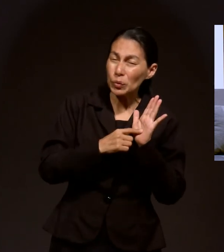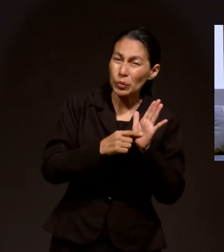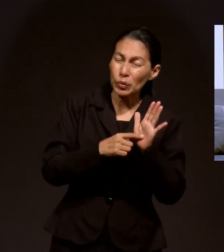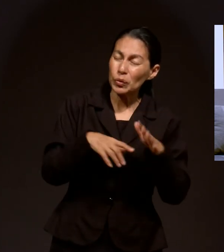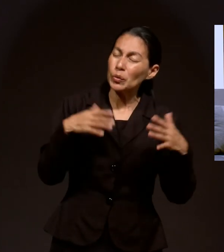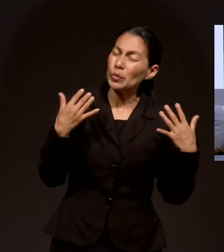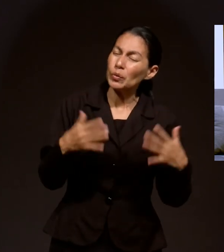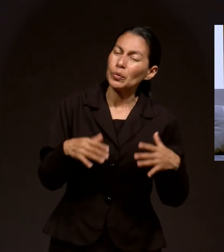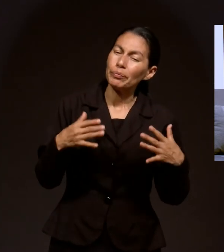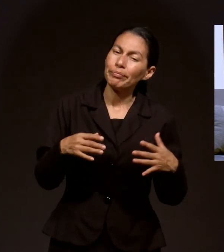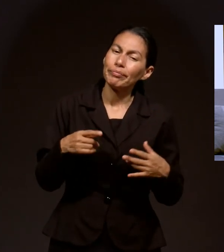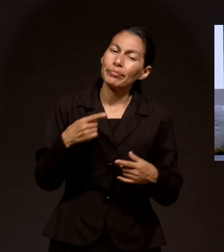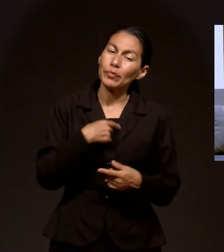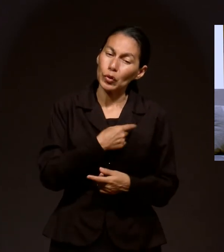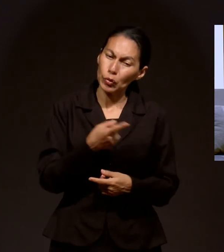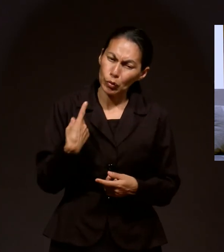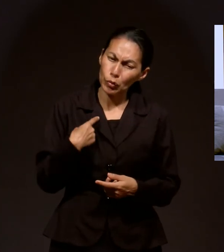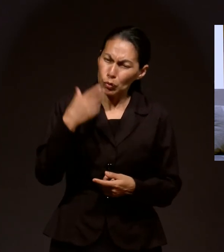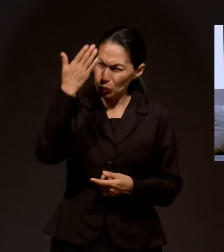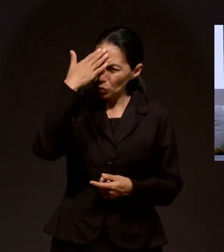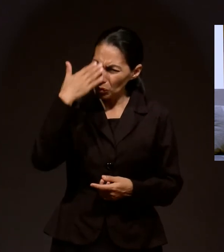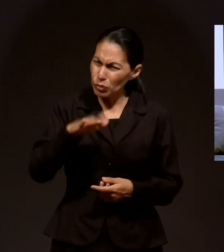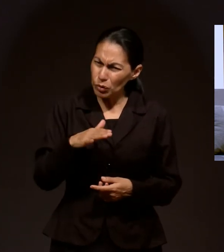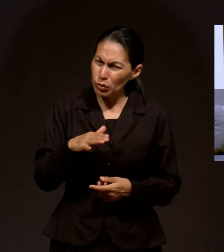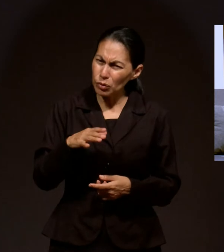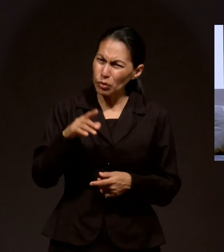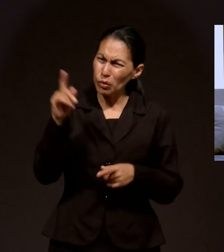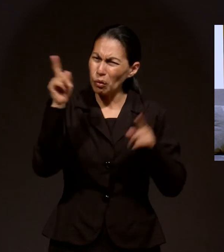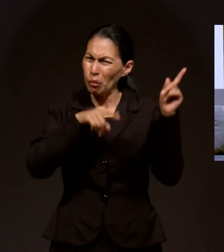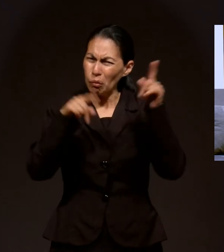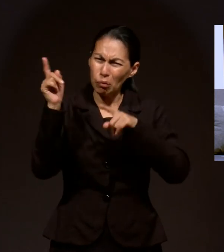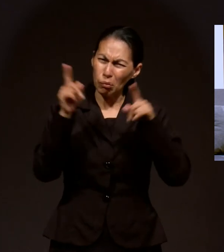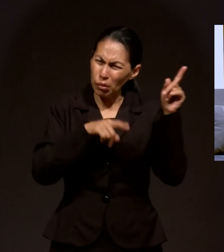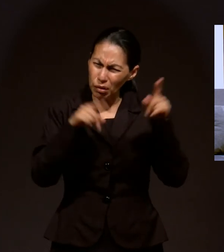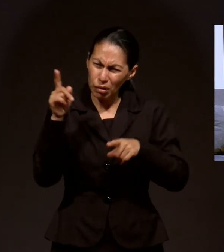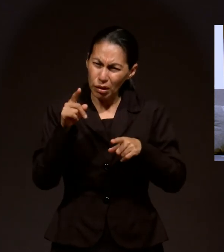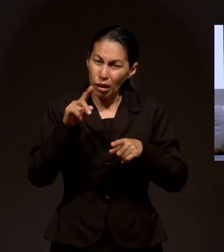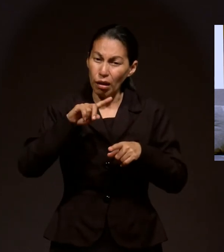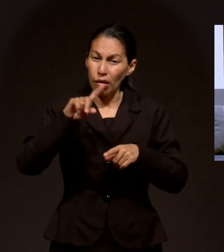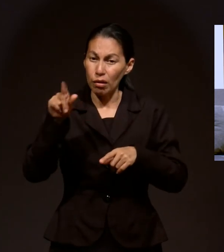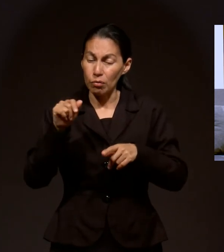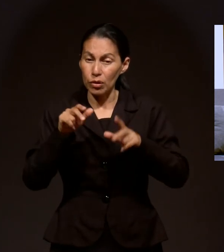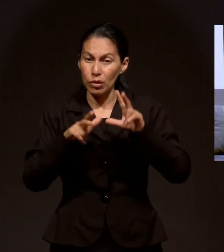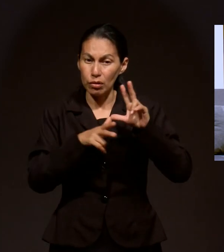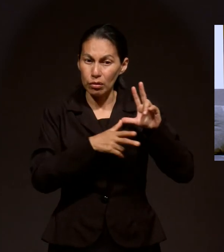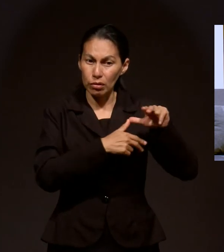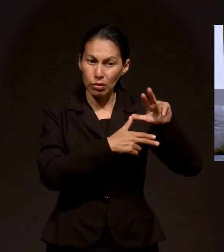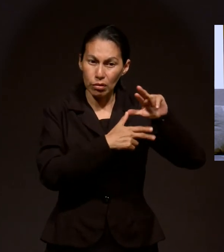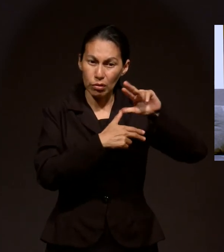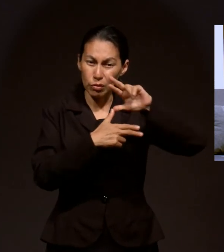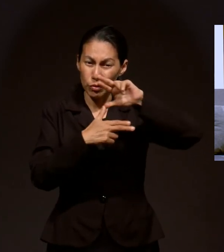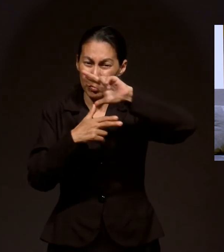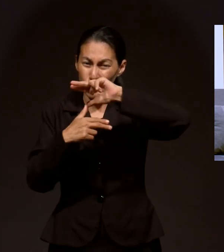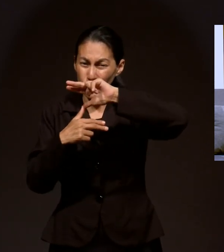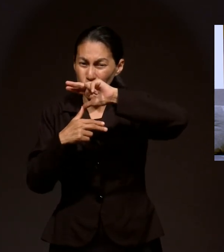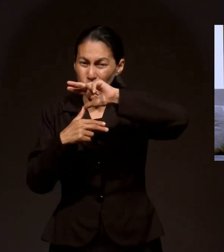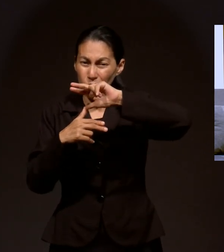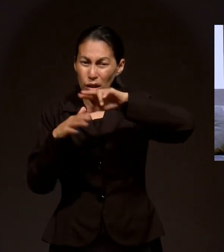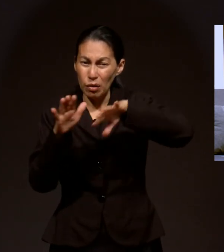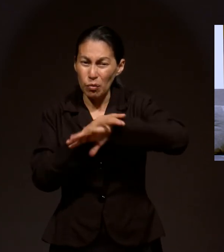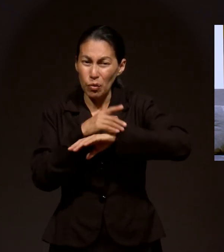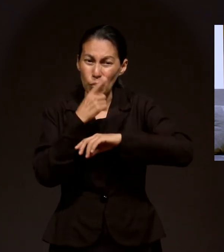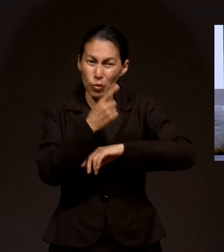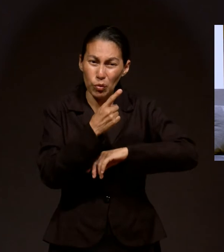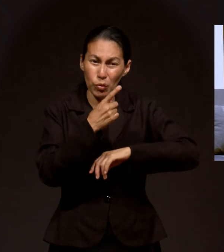mucho, ¿no? nosotros recibimos la noticia de que era una tormenta tropical y después se fue transformando en huracán categoría 1, 2, 3,